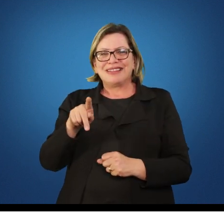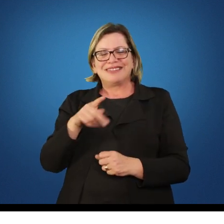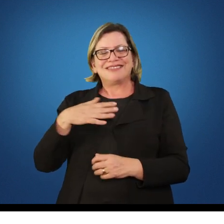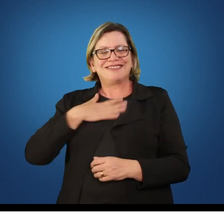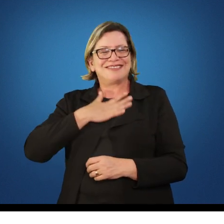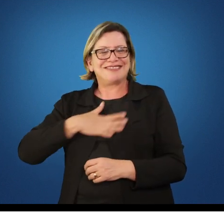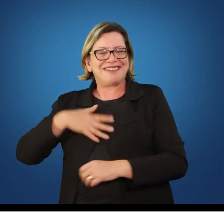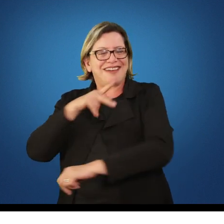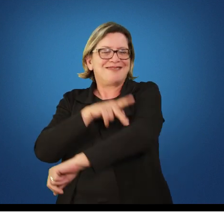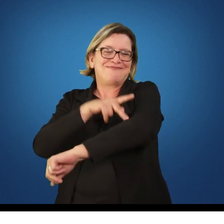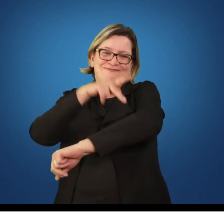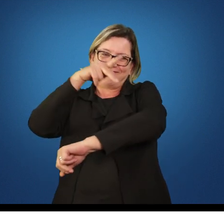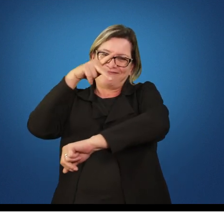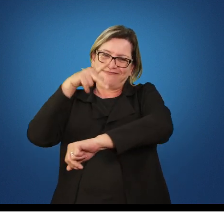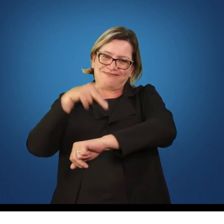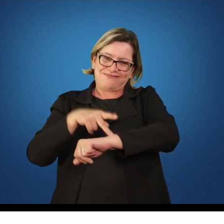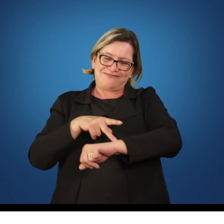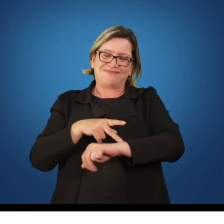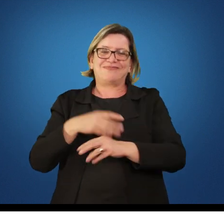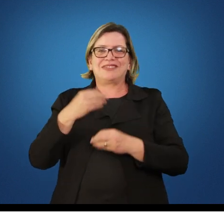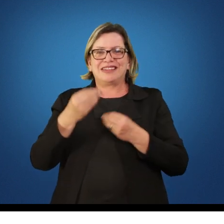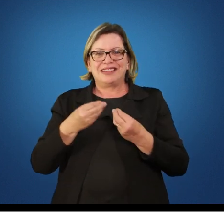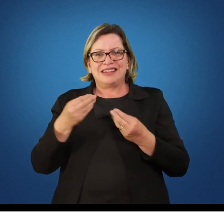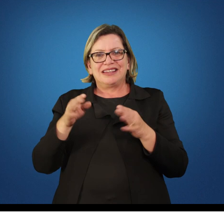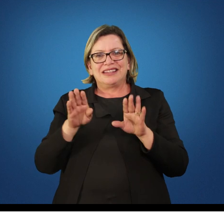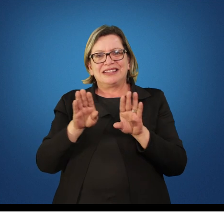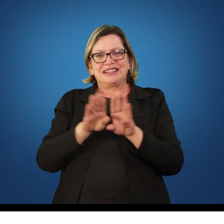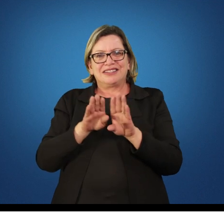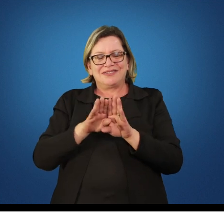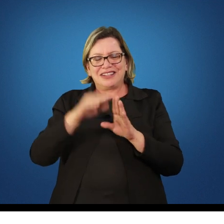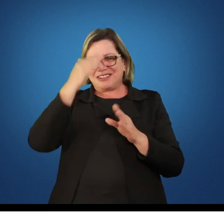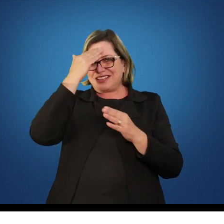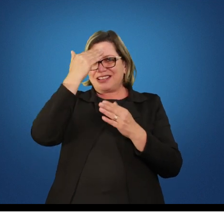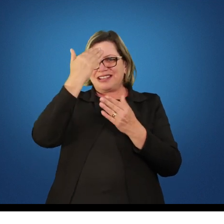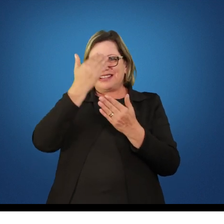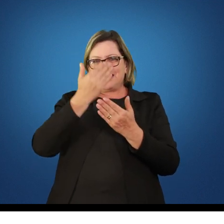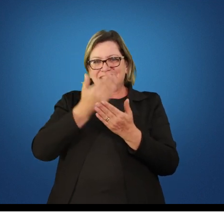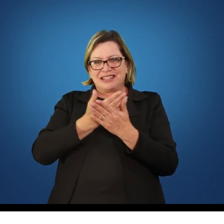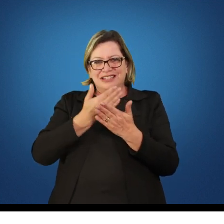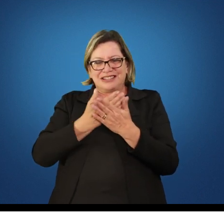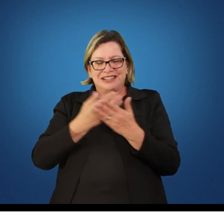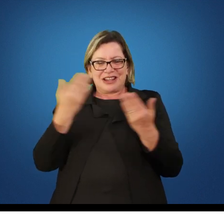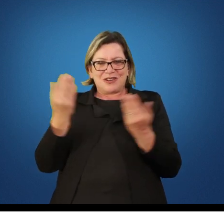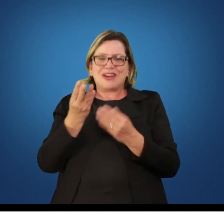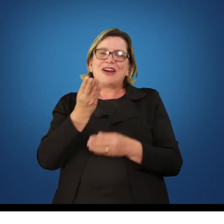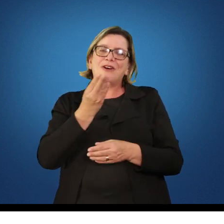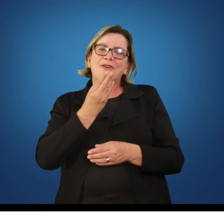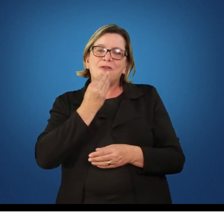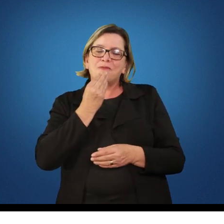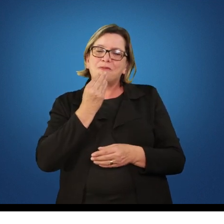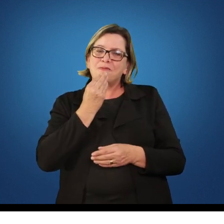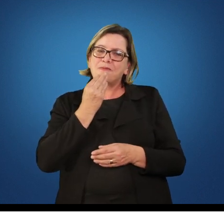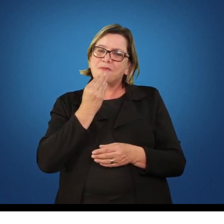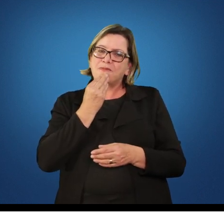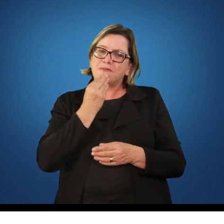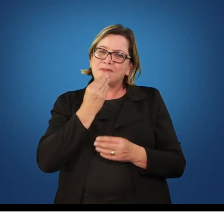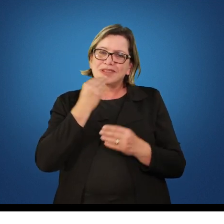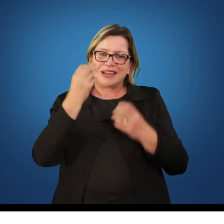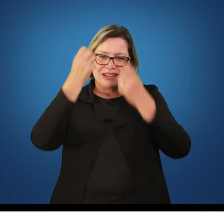e ainda mais acredito que eu estou tendo essa chance essa oportunidade de colocar alguns